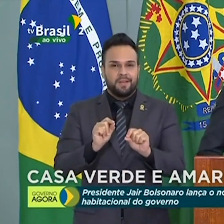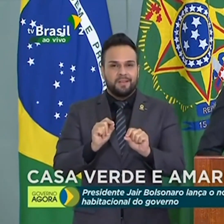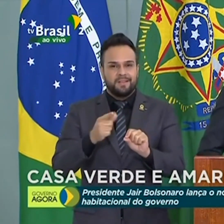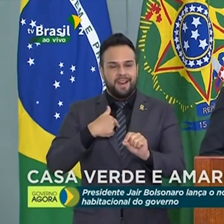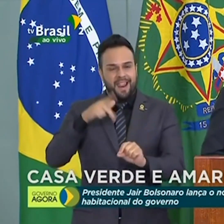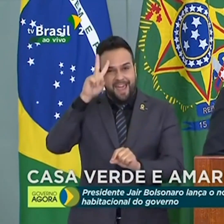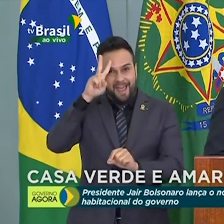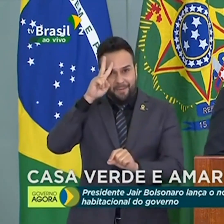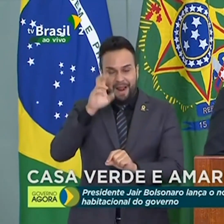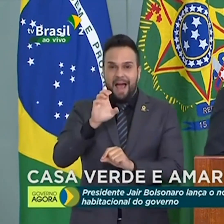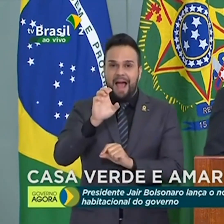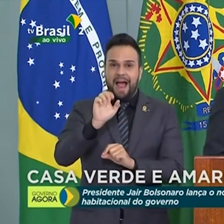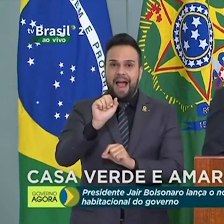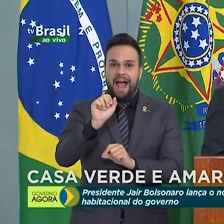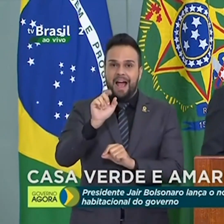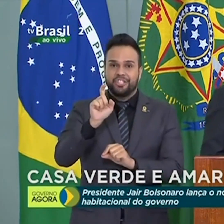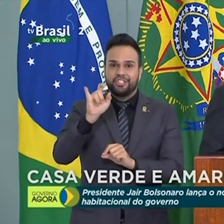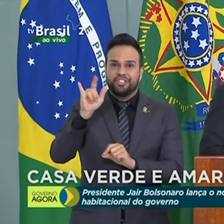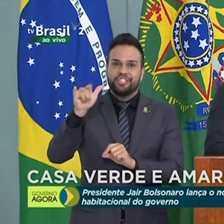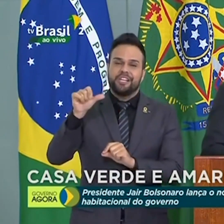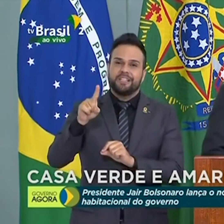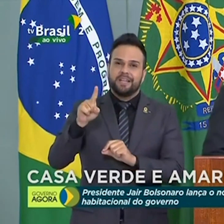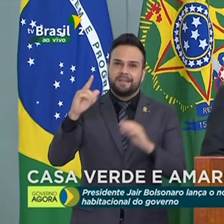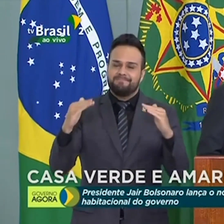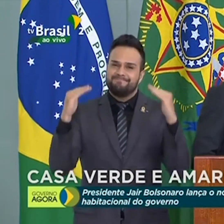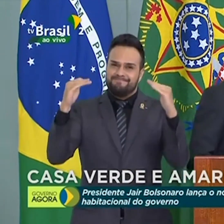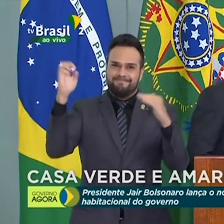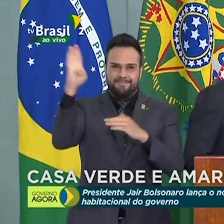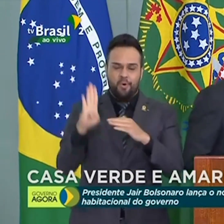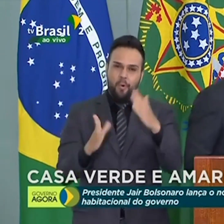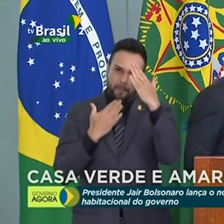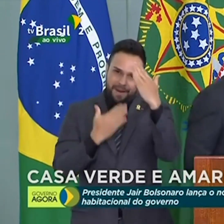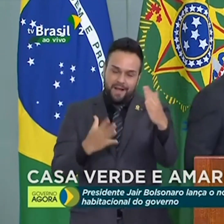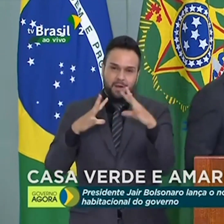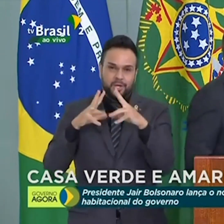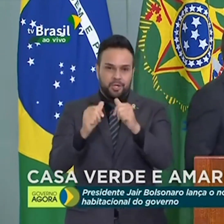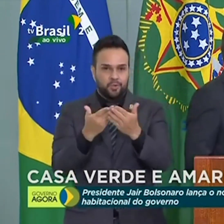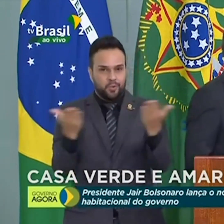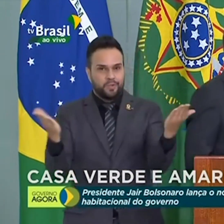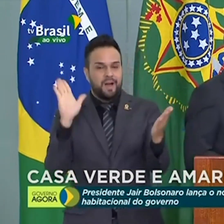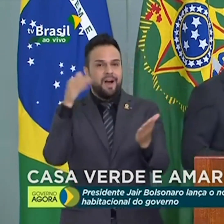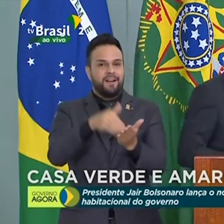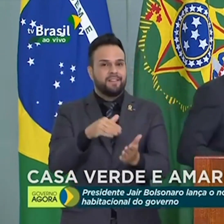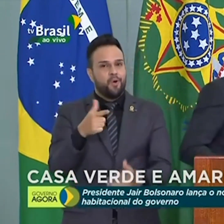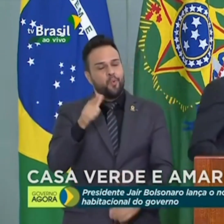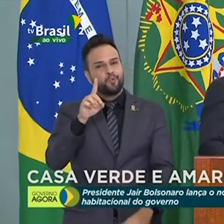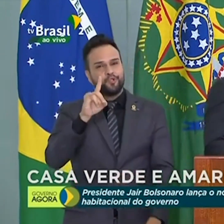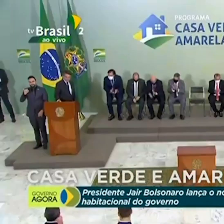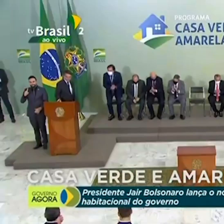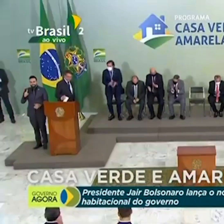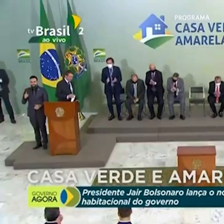Caxias. O nosso Brasil sempre acima de tudo. Muito obrigado a todos e até a próxima oportunidade.